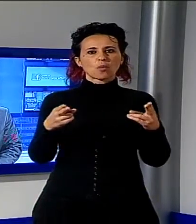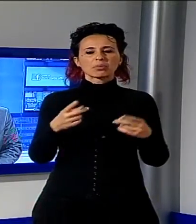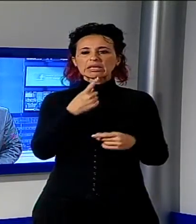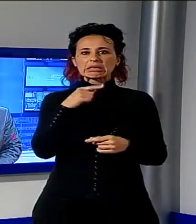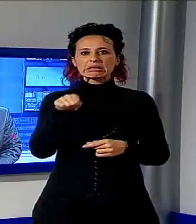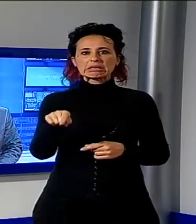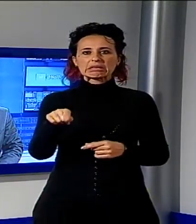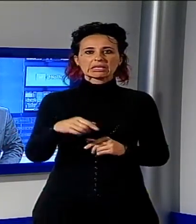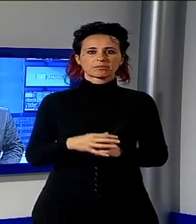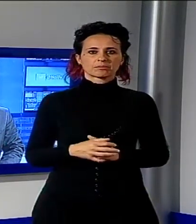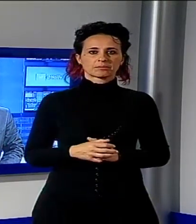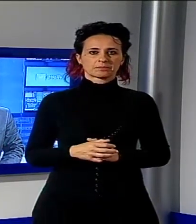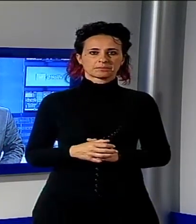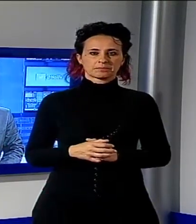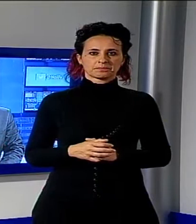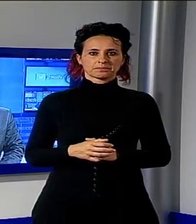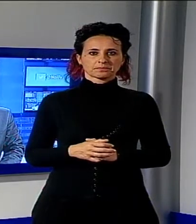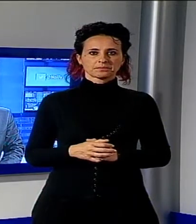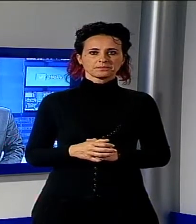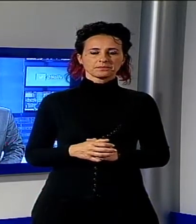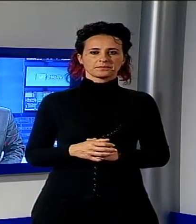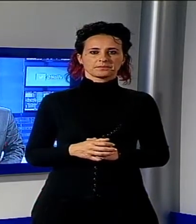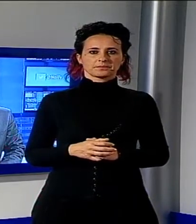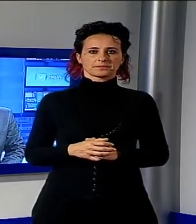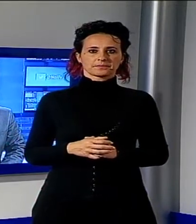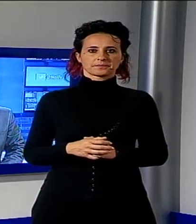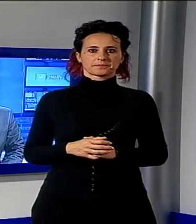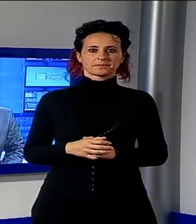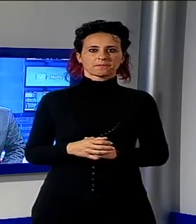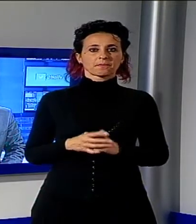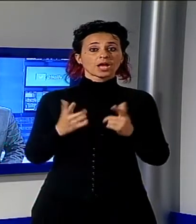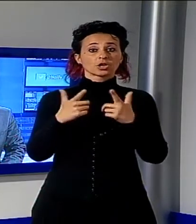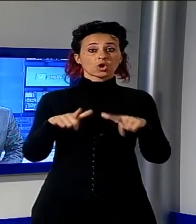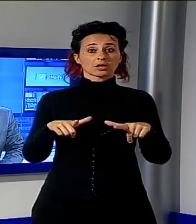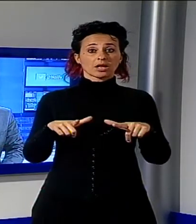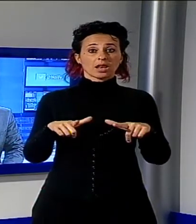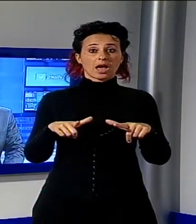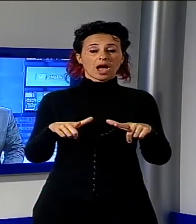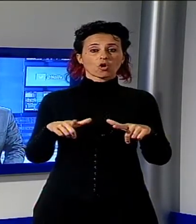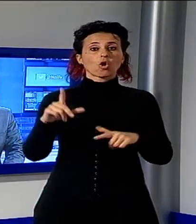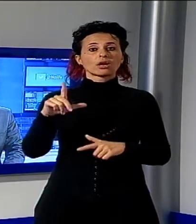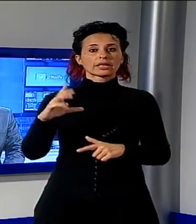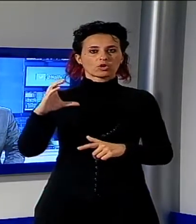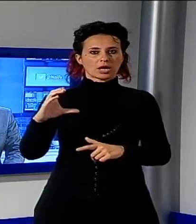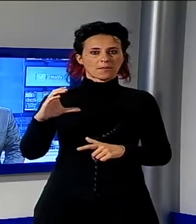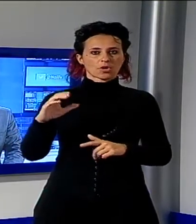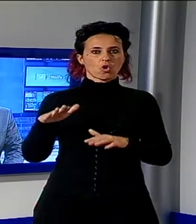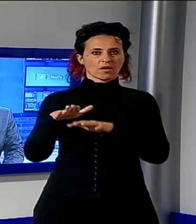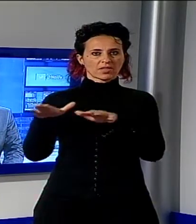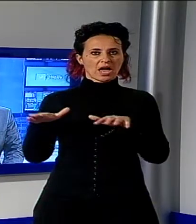questo aggressore al momento ignoto. A Torre del Lago, Lido di Camaiore e Viareggio, la notte scorsa, i